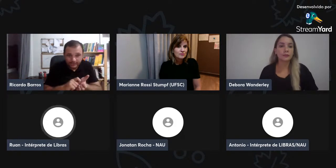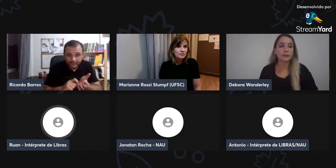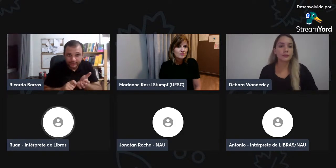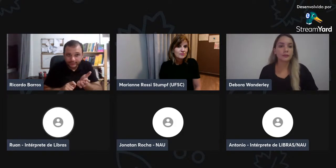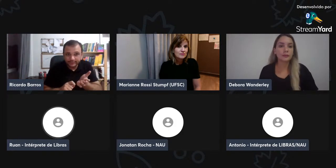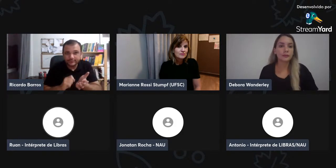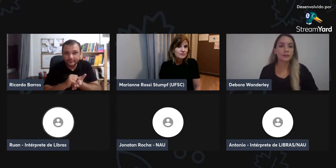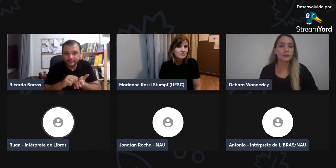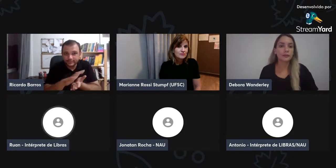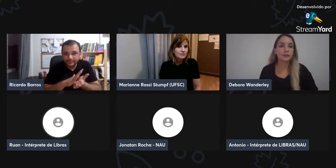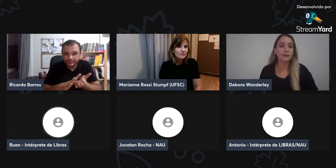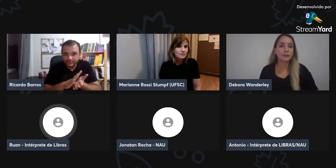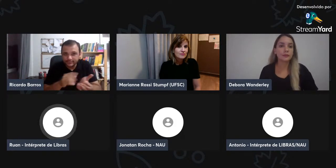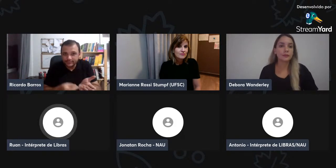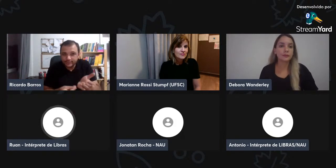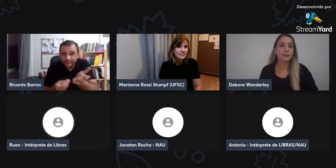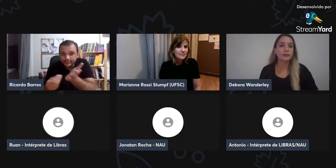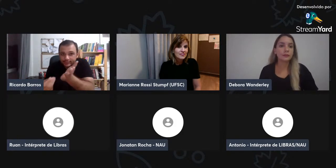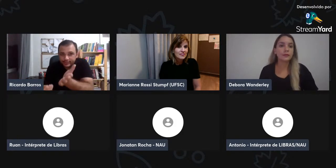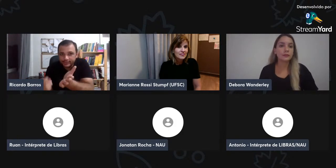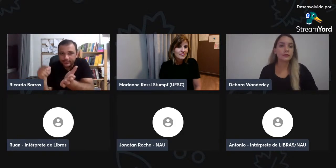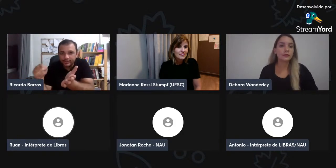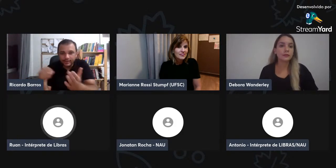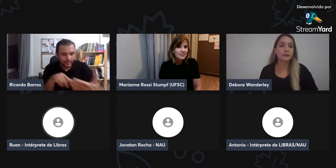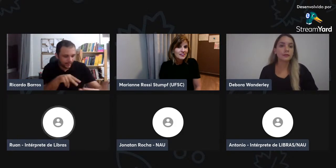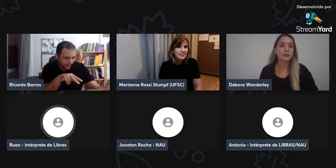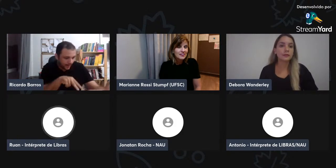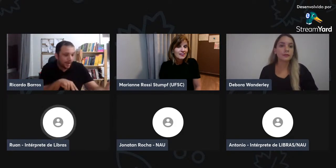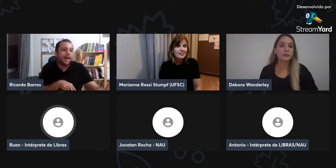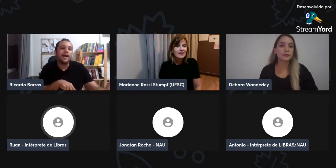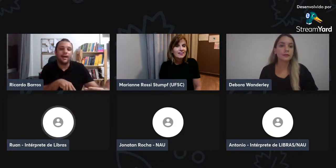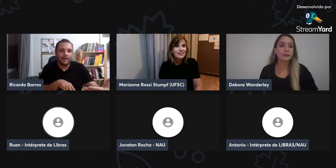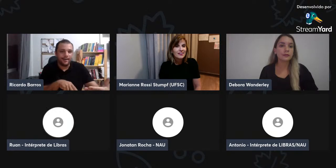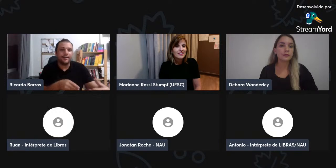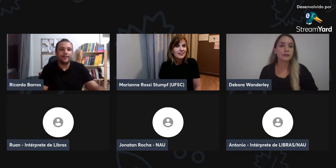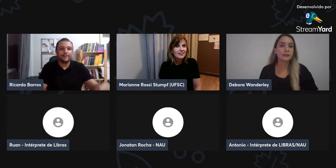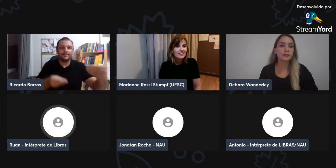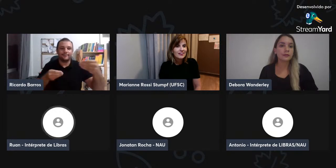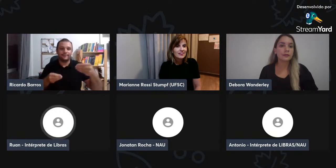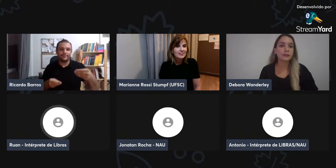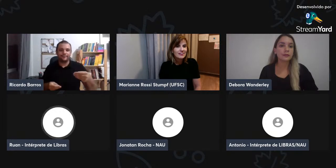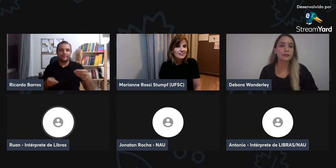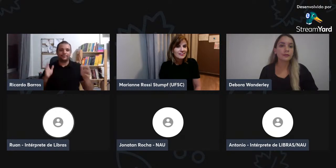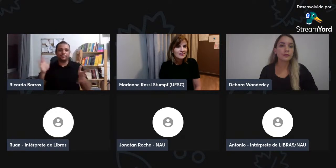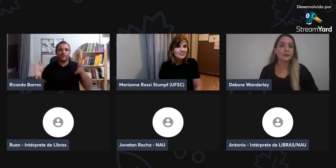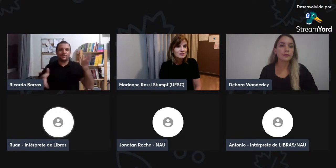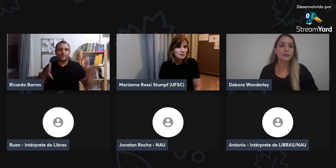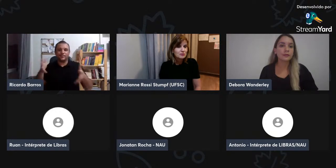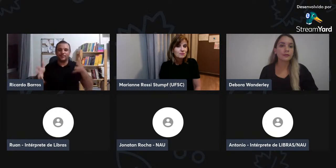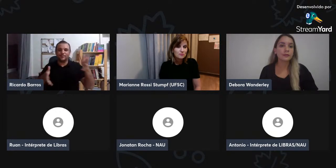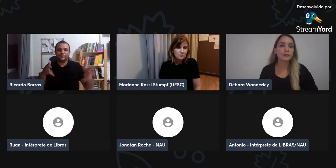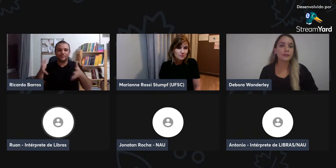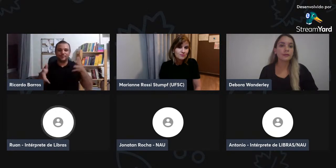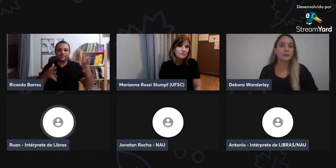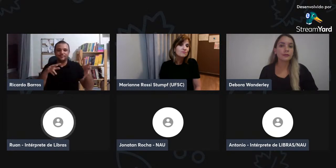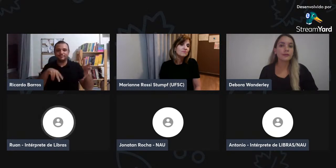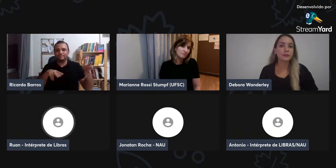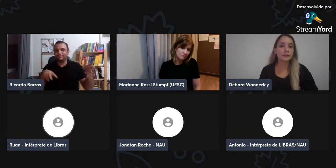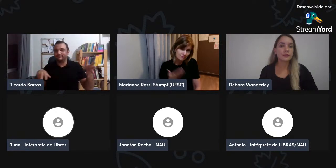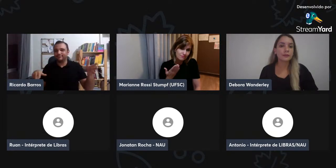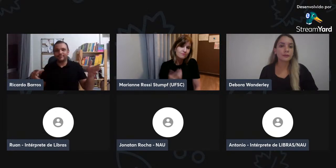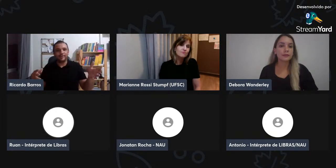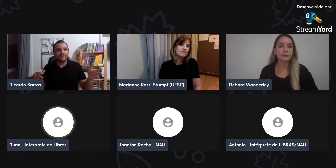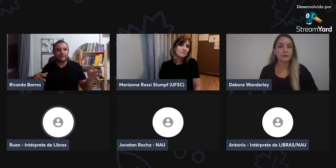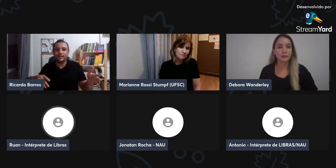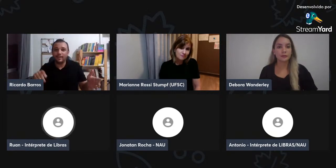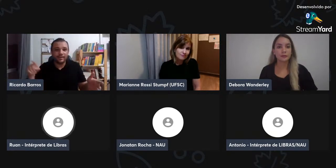Então, quando morre por surdo, a gente escreve, eu sentei com ele, fiz ali o sign-write